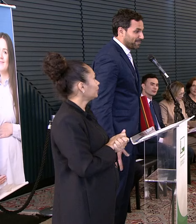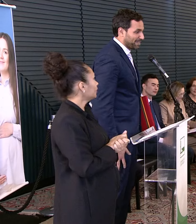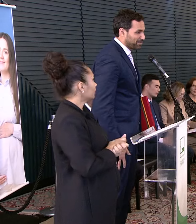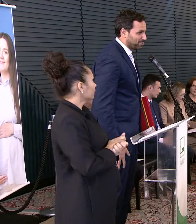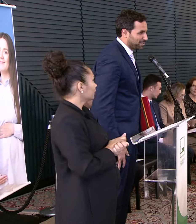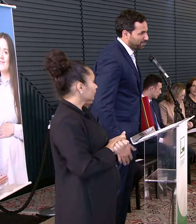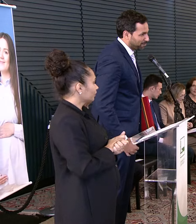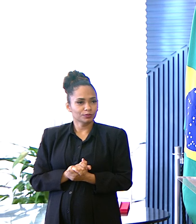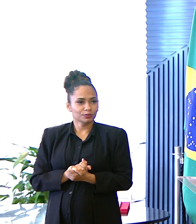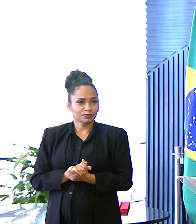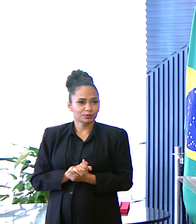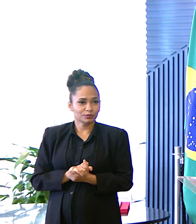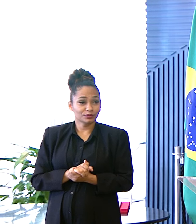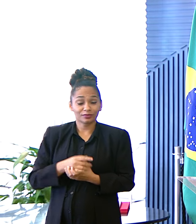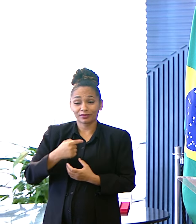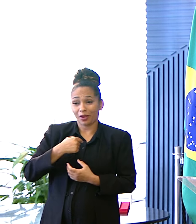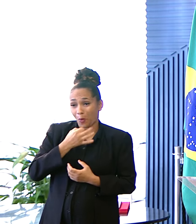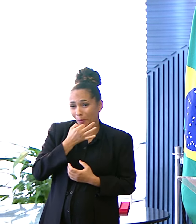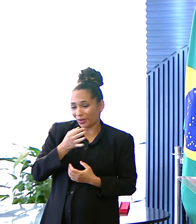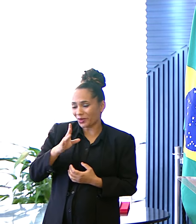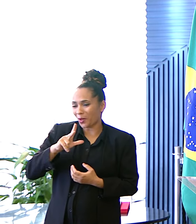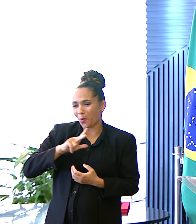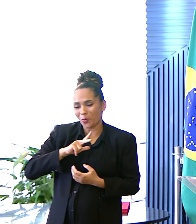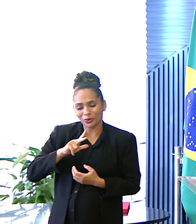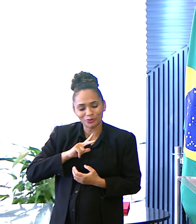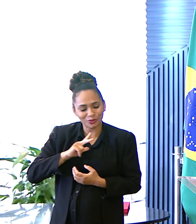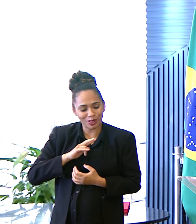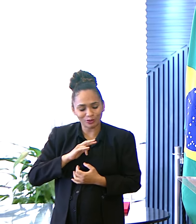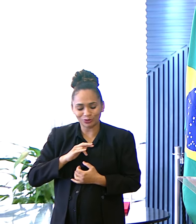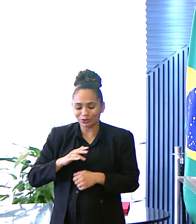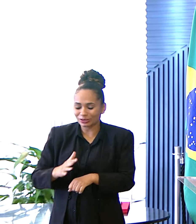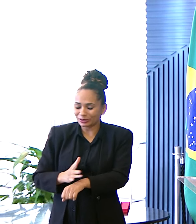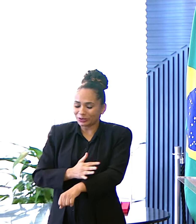Eu particularmente Estou muito emocionado Por